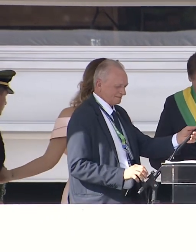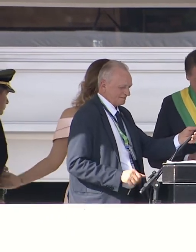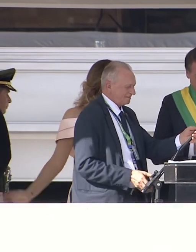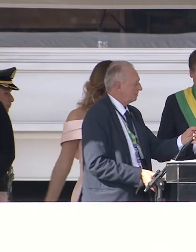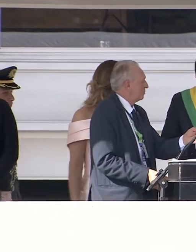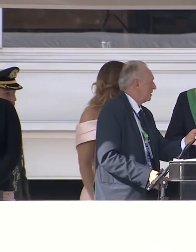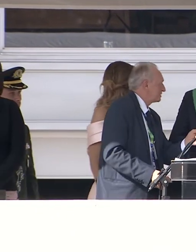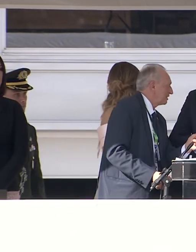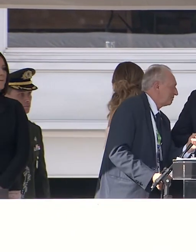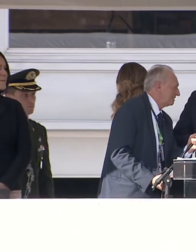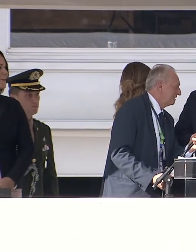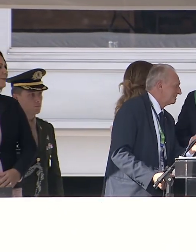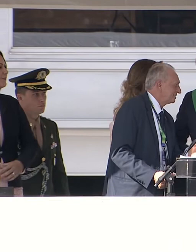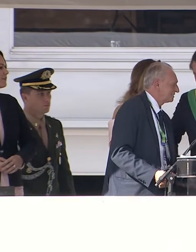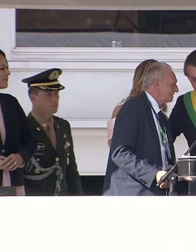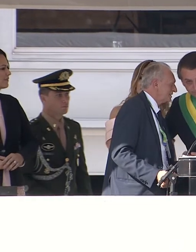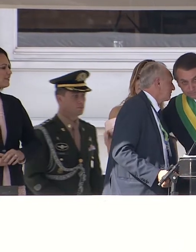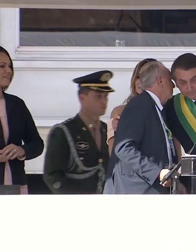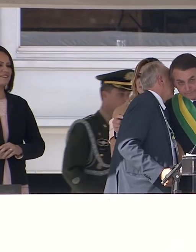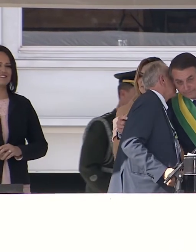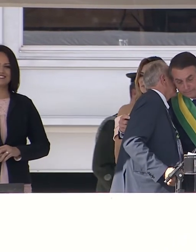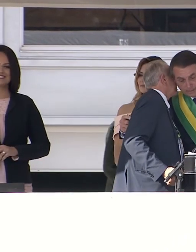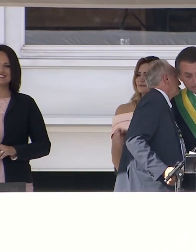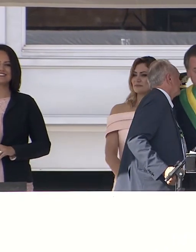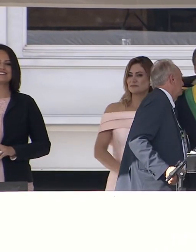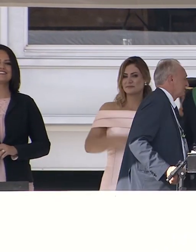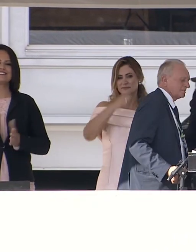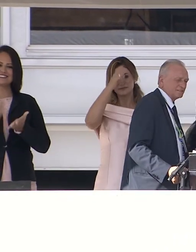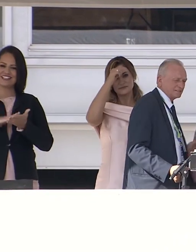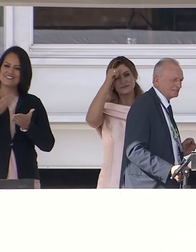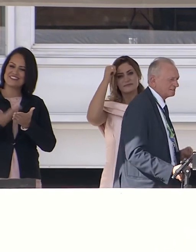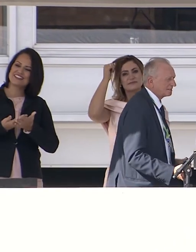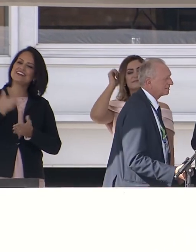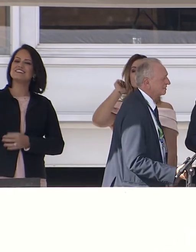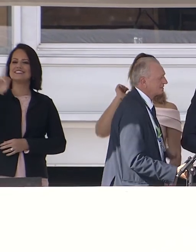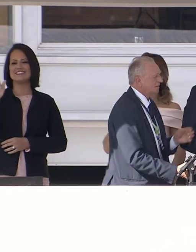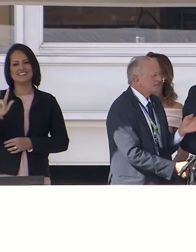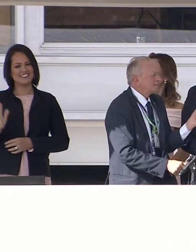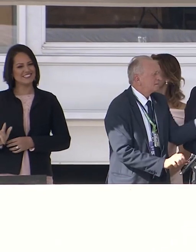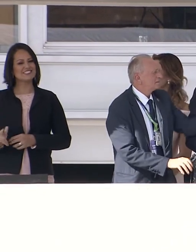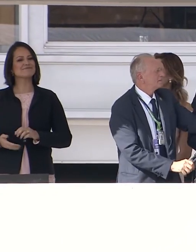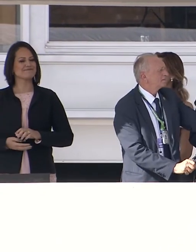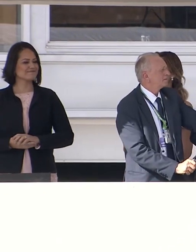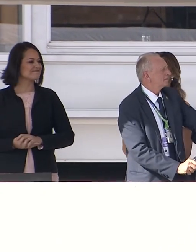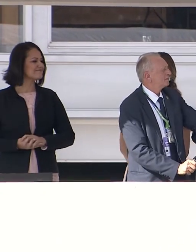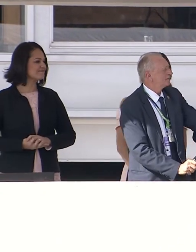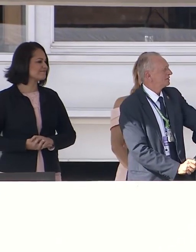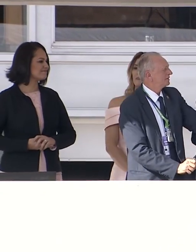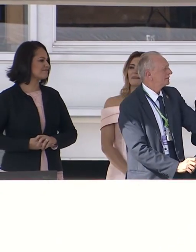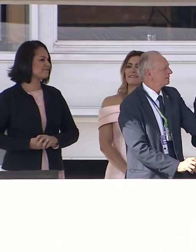nação, com interpretação em libras pela senhora Elisângela Castelo Branco.